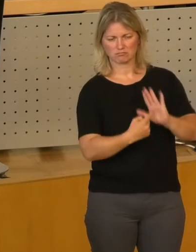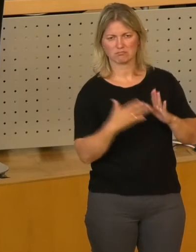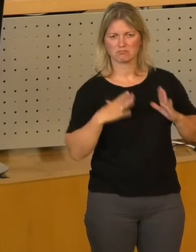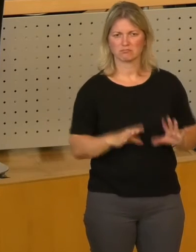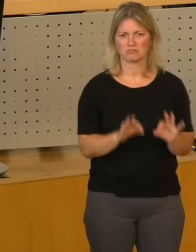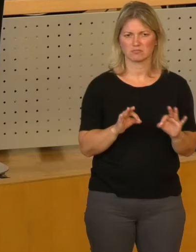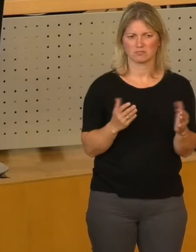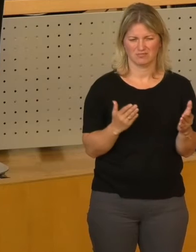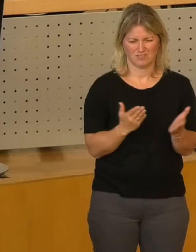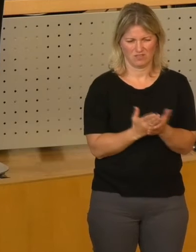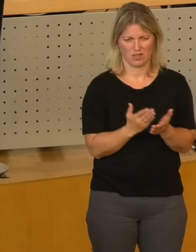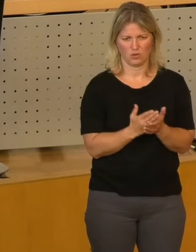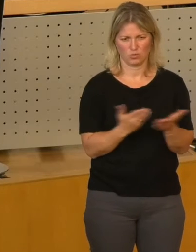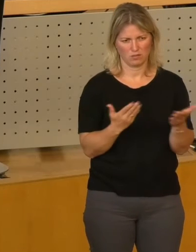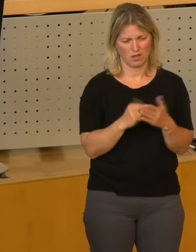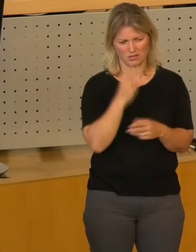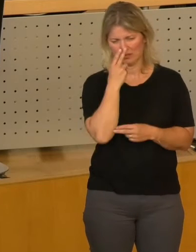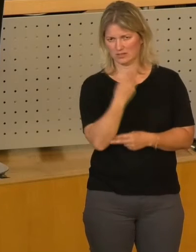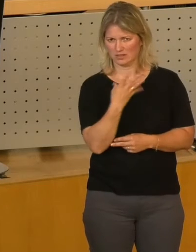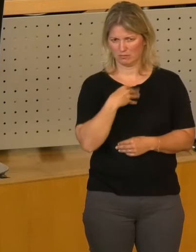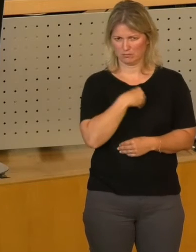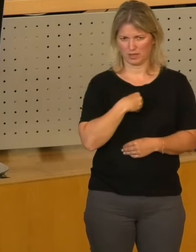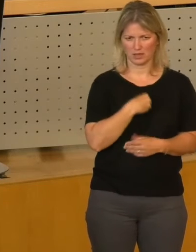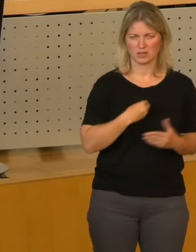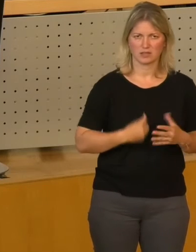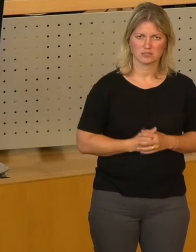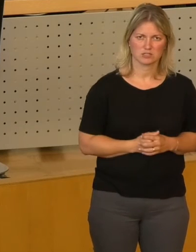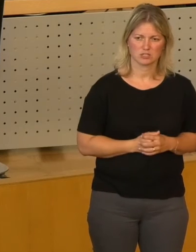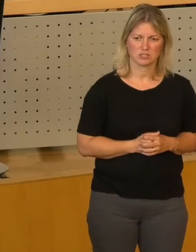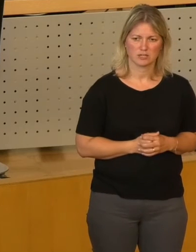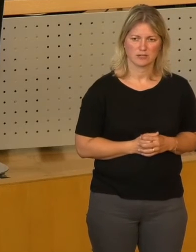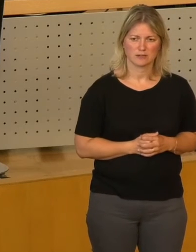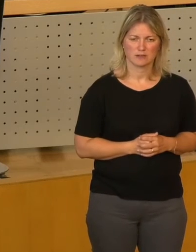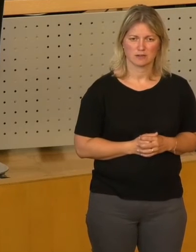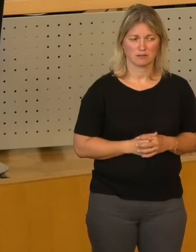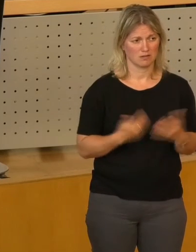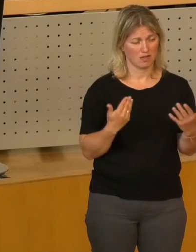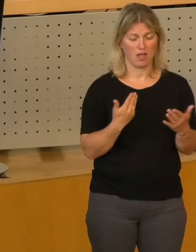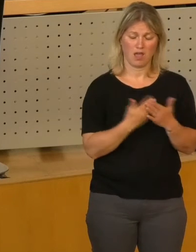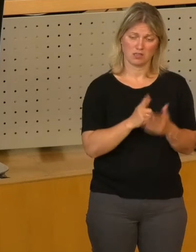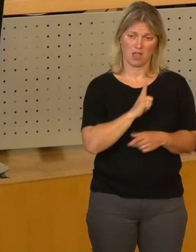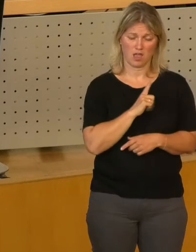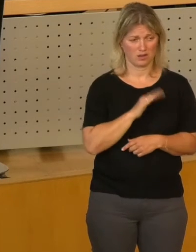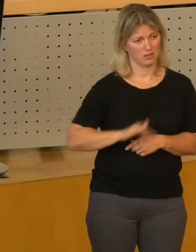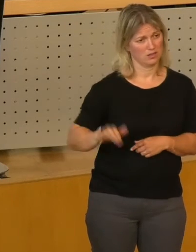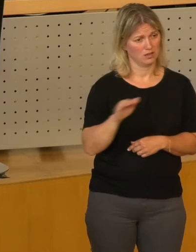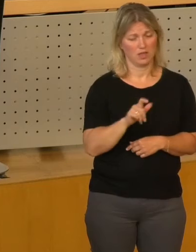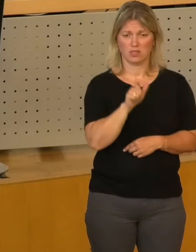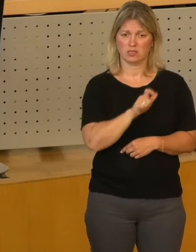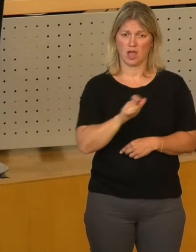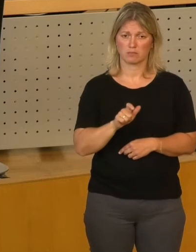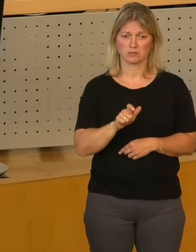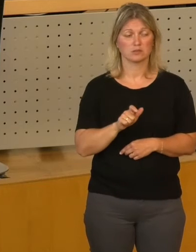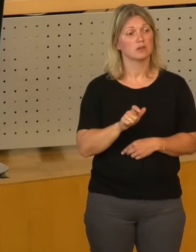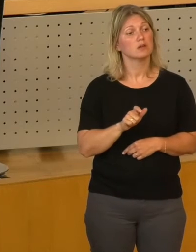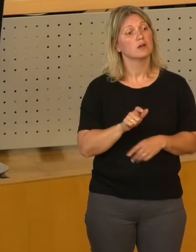Es ist doch nur peinlich und in gewisser Weise kann auch die Bürgerschaft dankbar sein, ab und zu mal auch zu